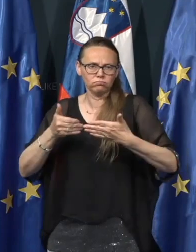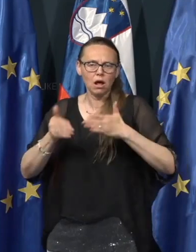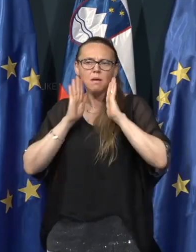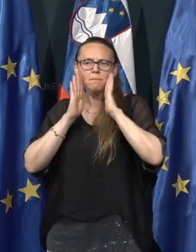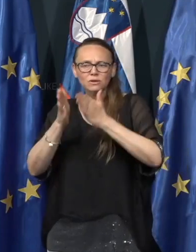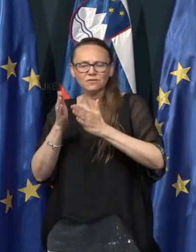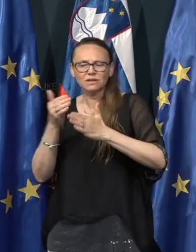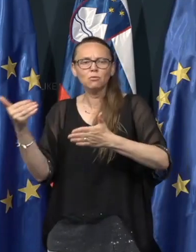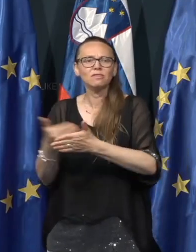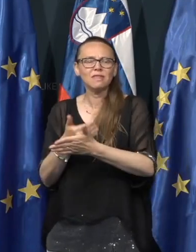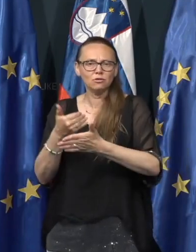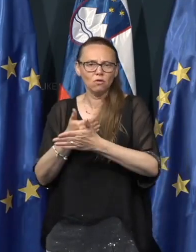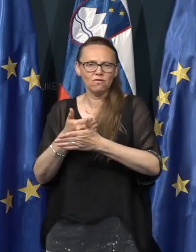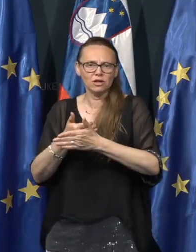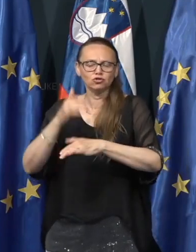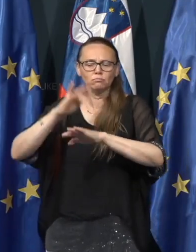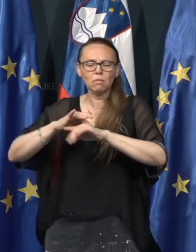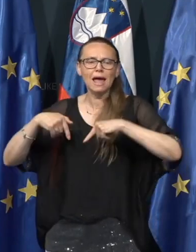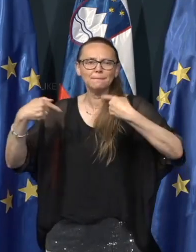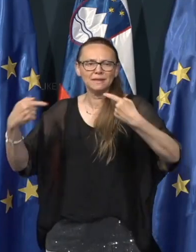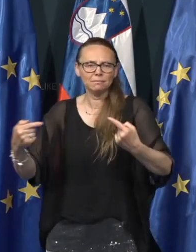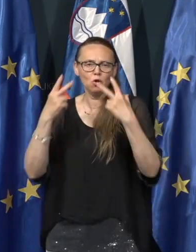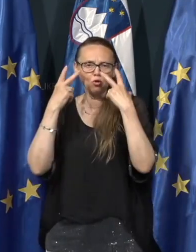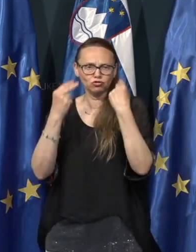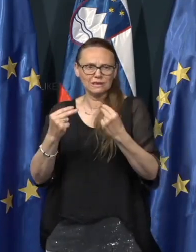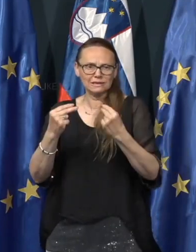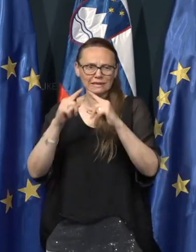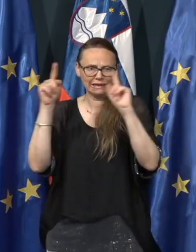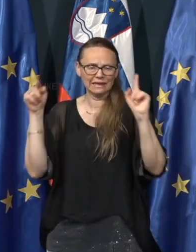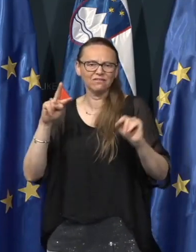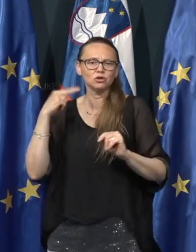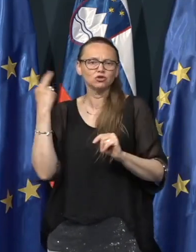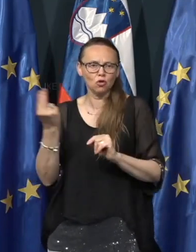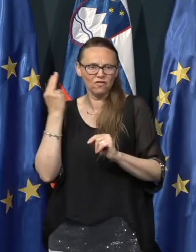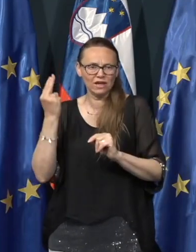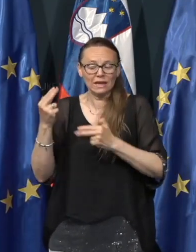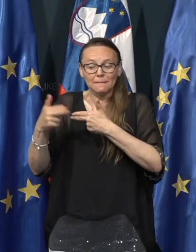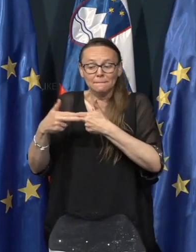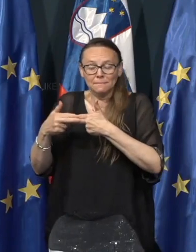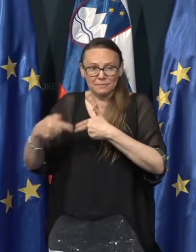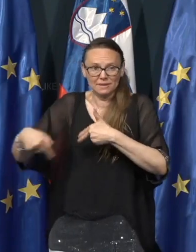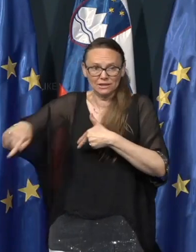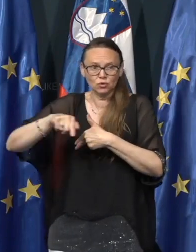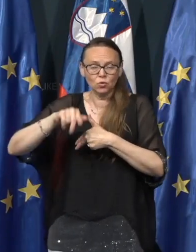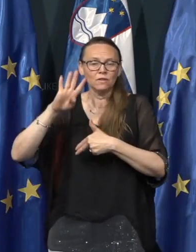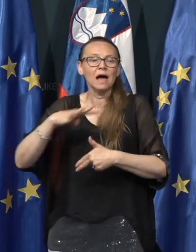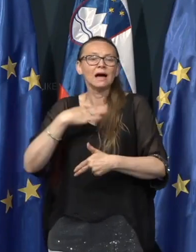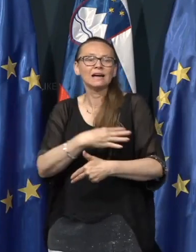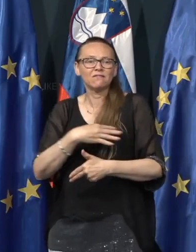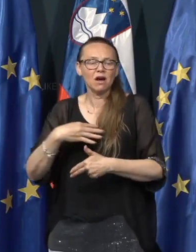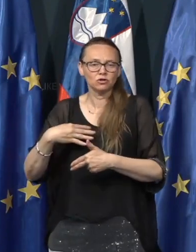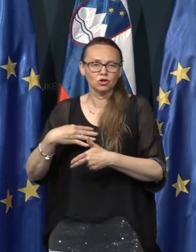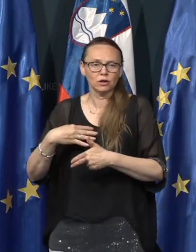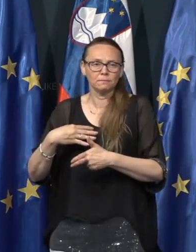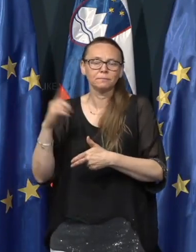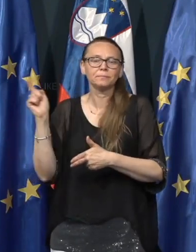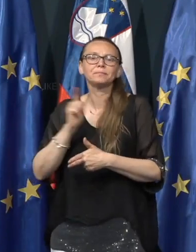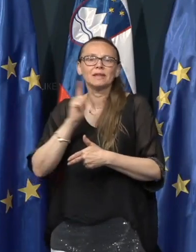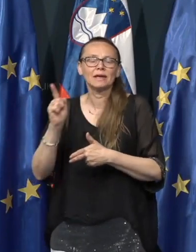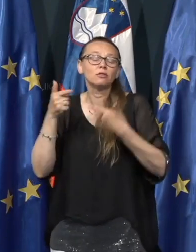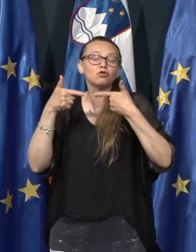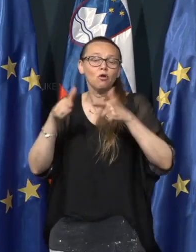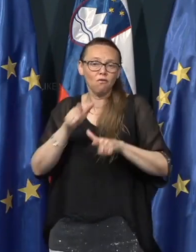najnovejši epidemiološki sliki v Sloveniji, v njeni bližini, predvsem na Hrvaškem, in